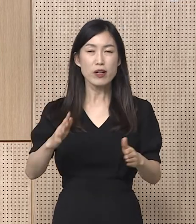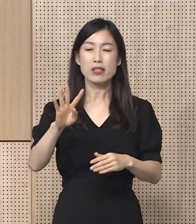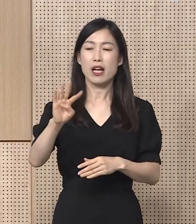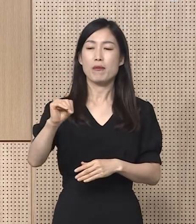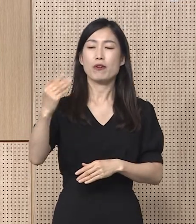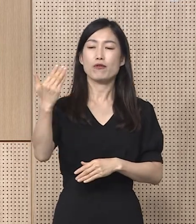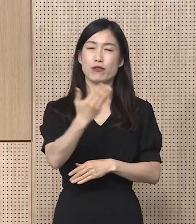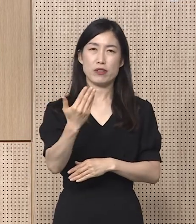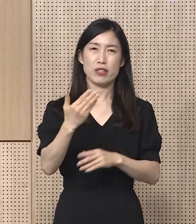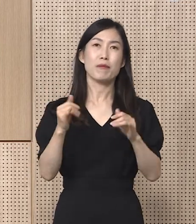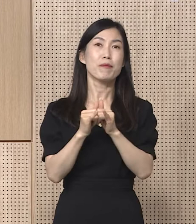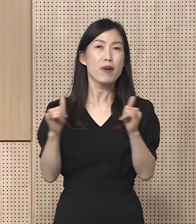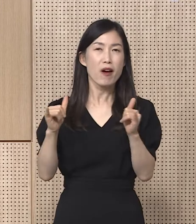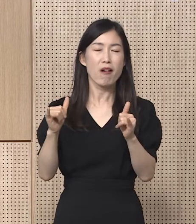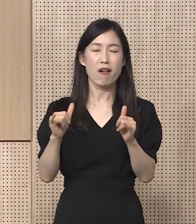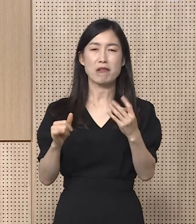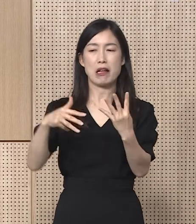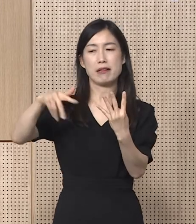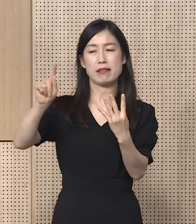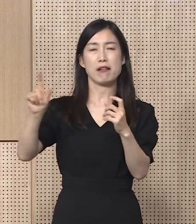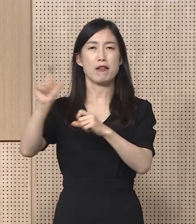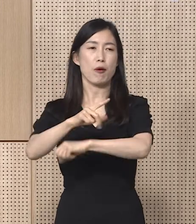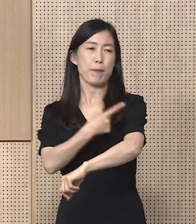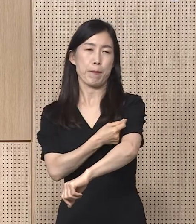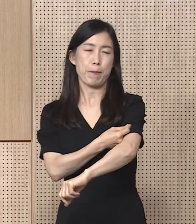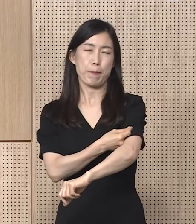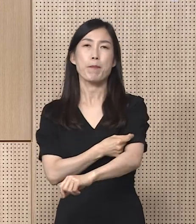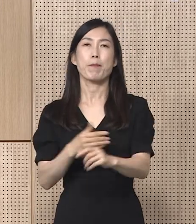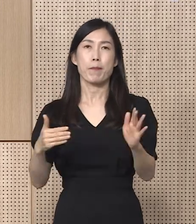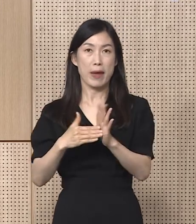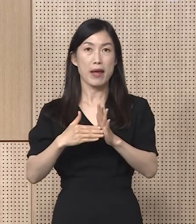,428명이 4차 접종에 참여하였습니다.